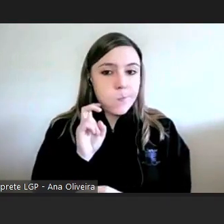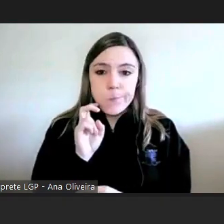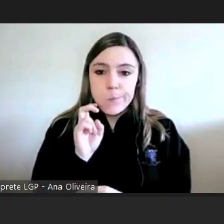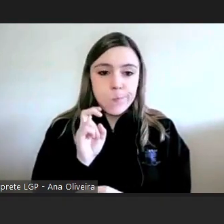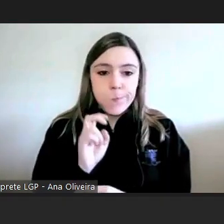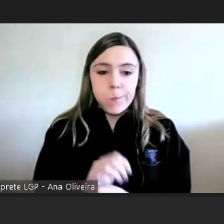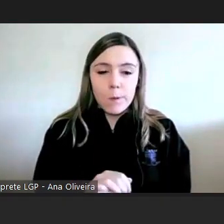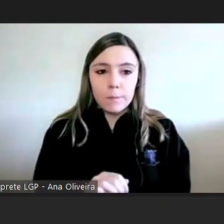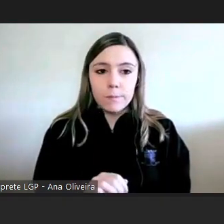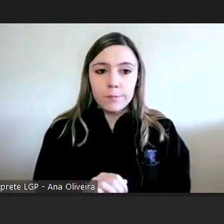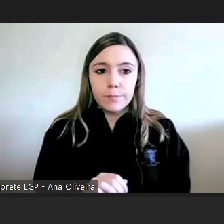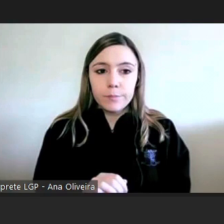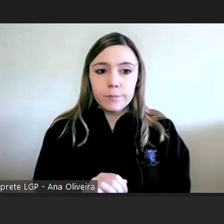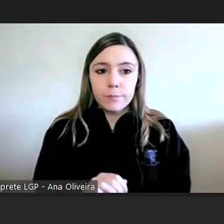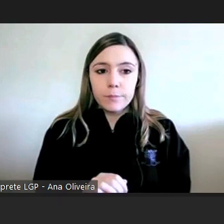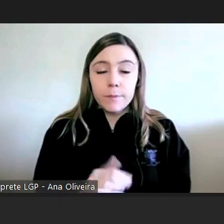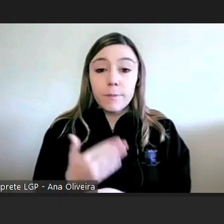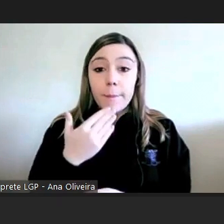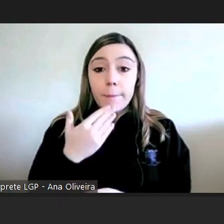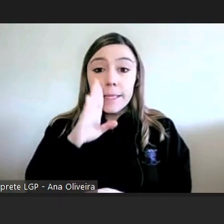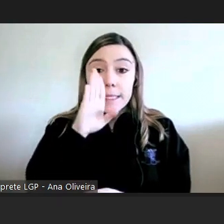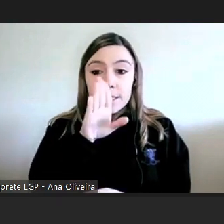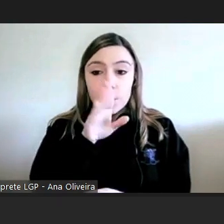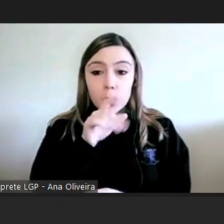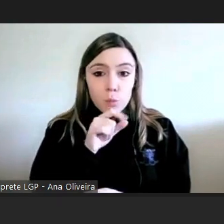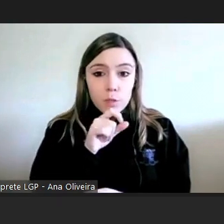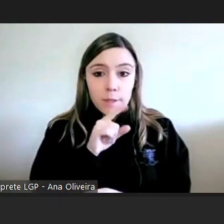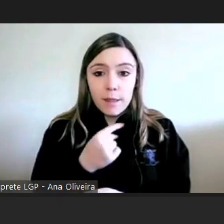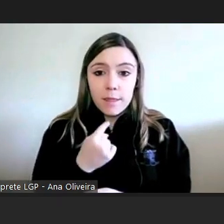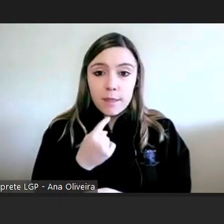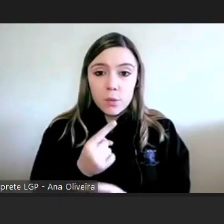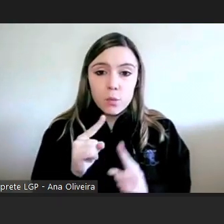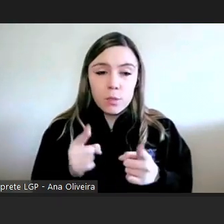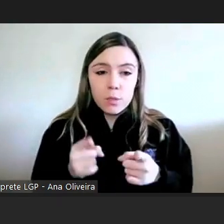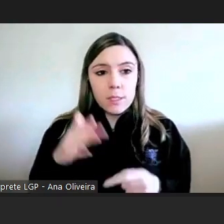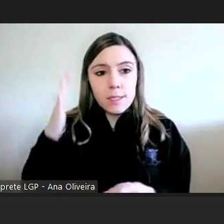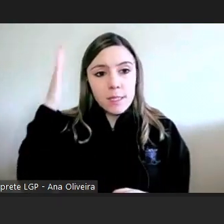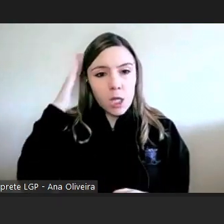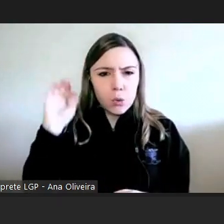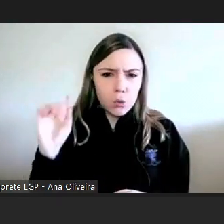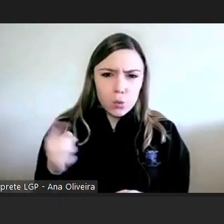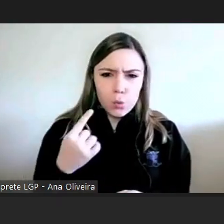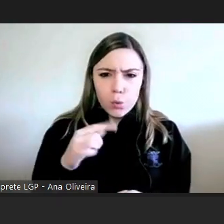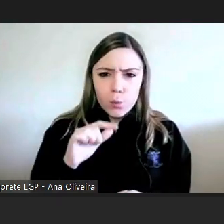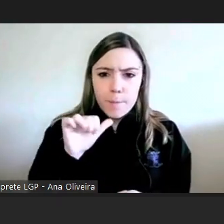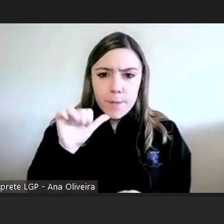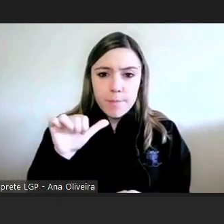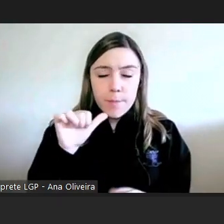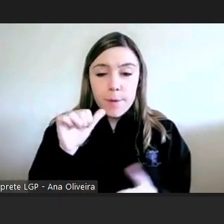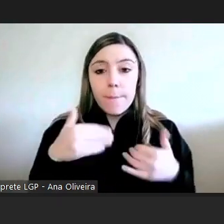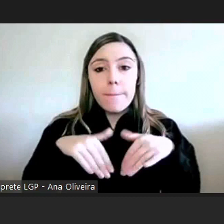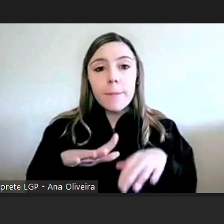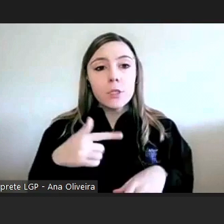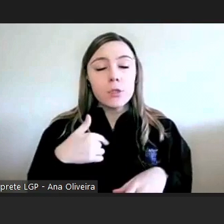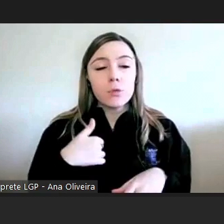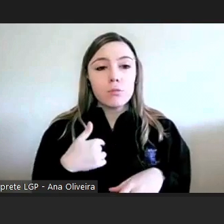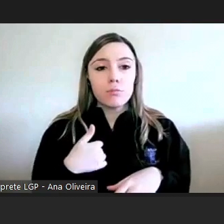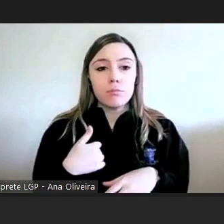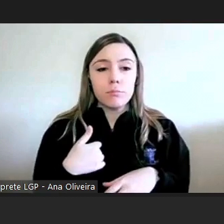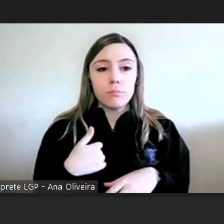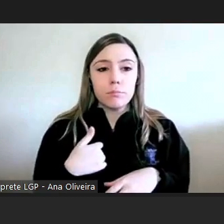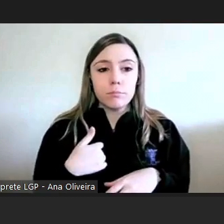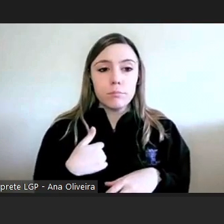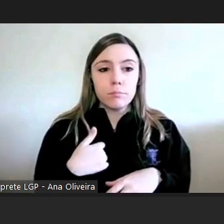eu ia pedir se tivéssemos essa oportunidade eu como disse no início acho que ainda não estávamos todos mas eu não estou a fazer esta